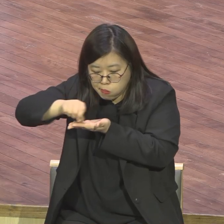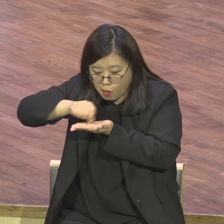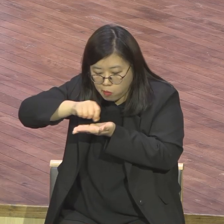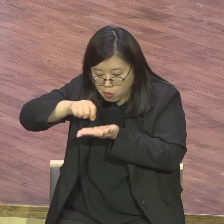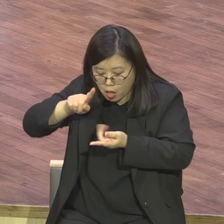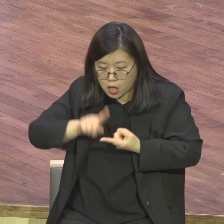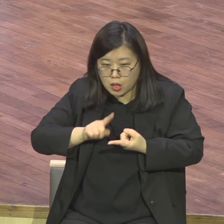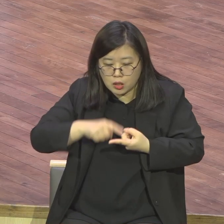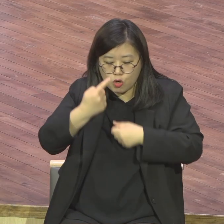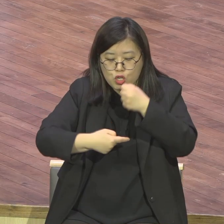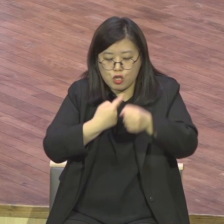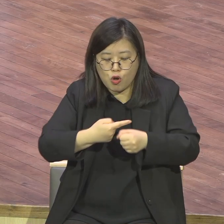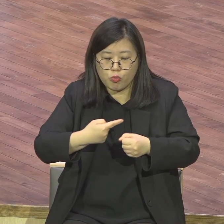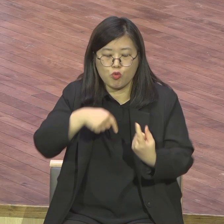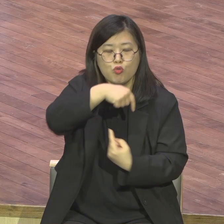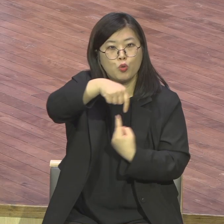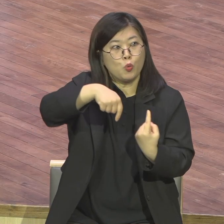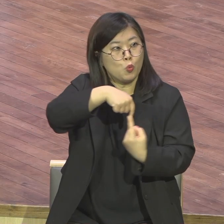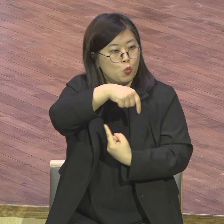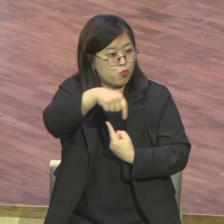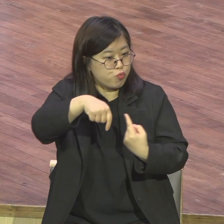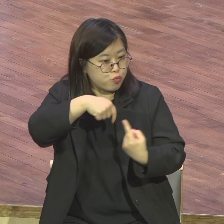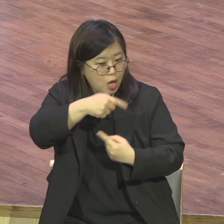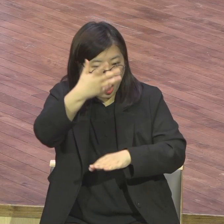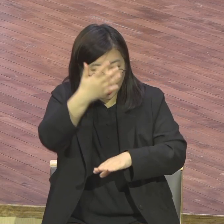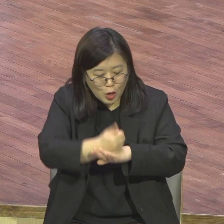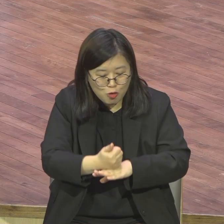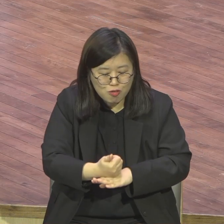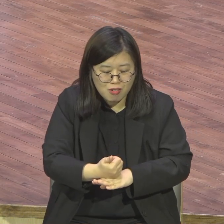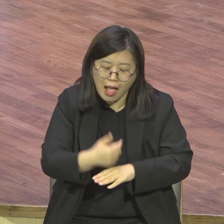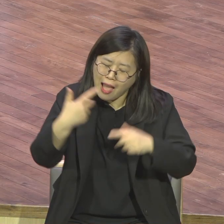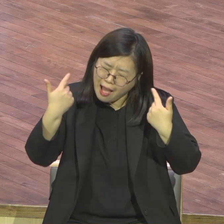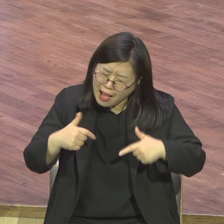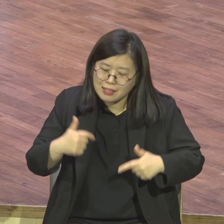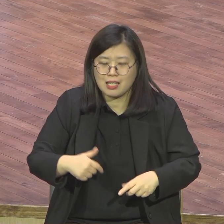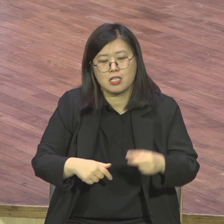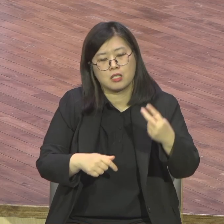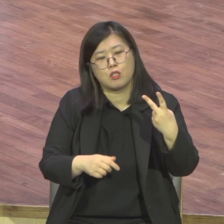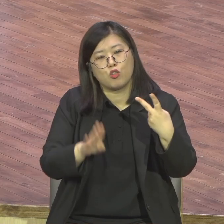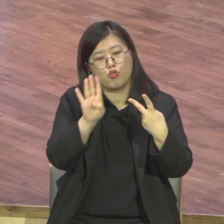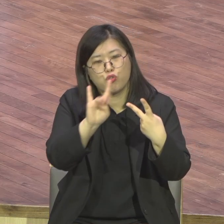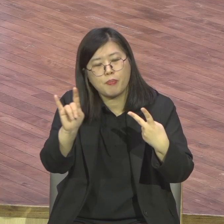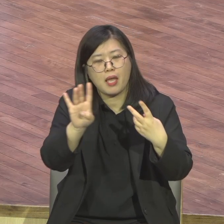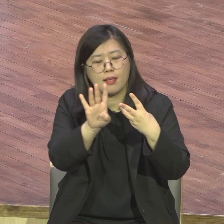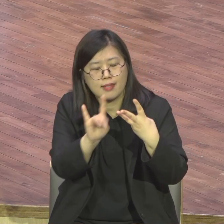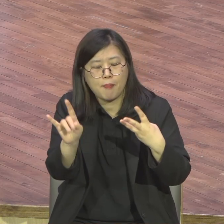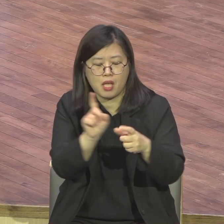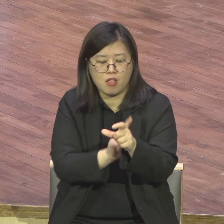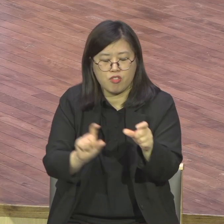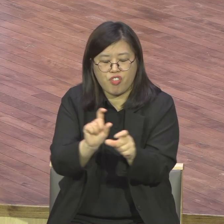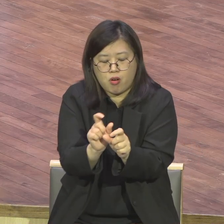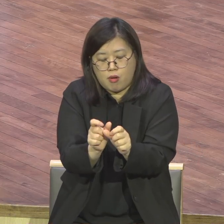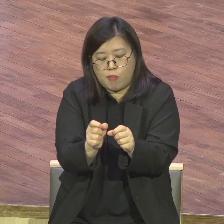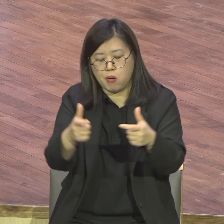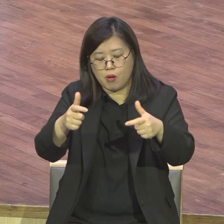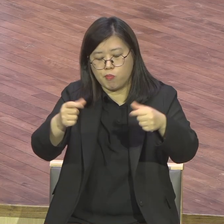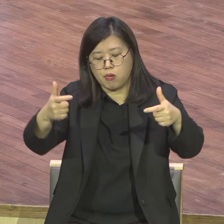그건대 재정 배 이상 2억 4천 4억 8천 그 이외에는 다 100배 30배 60배 20배 10배